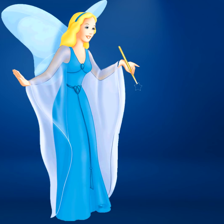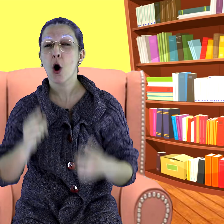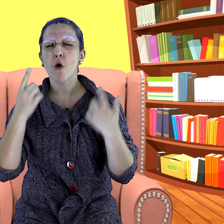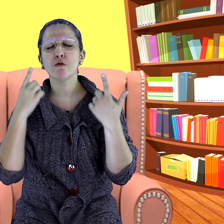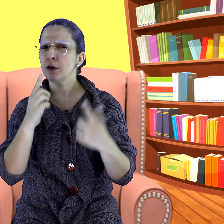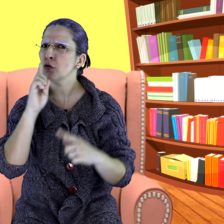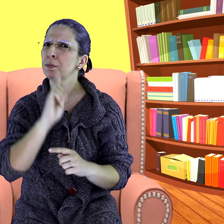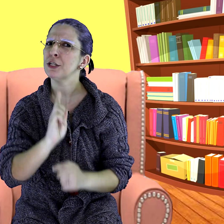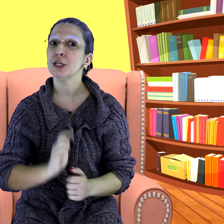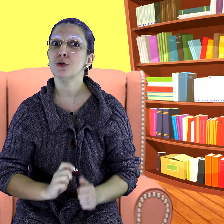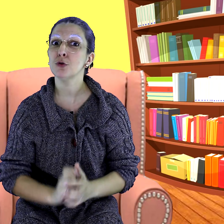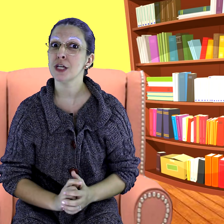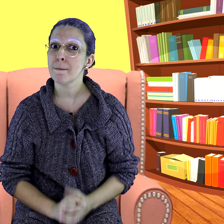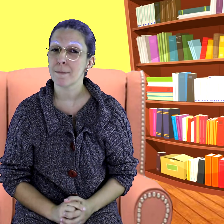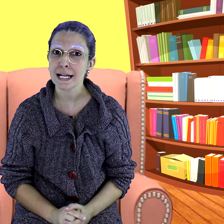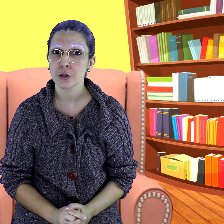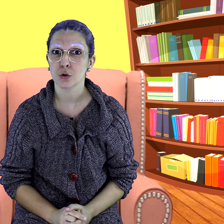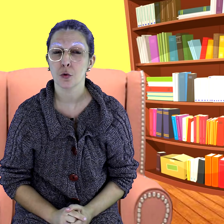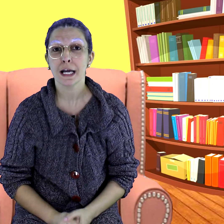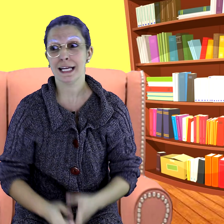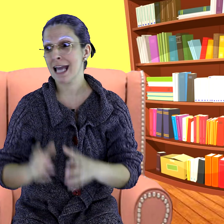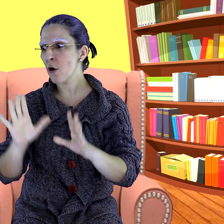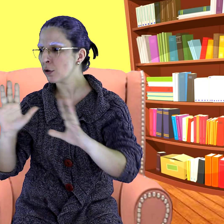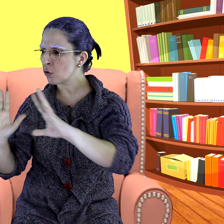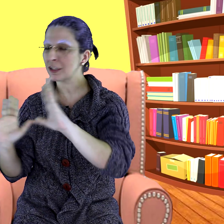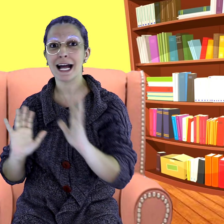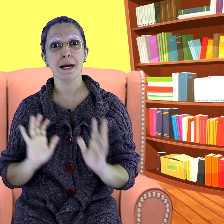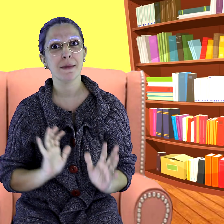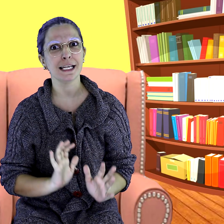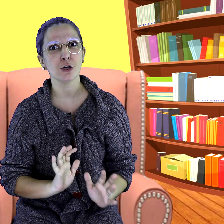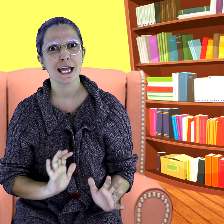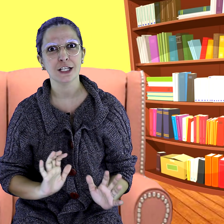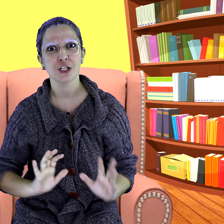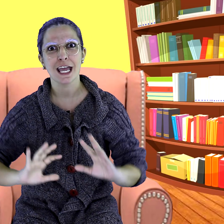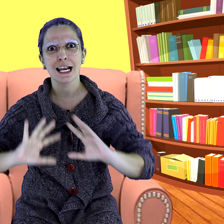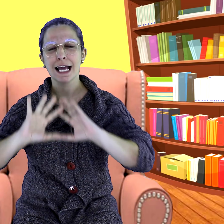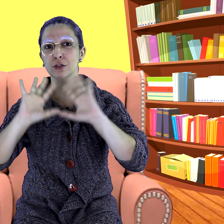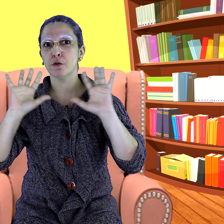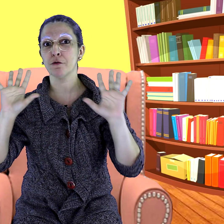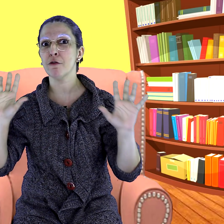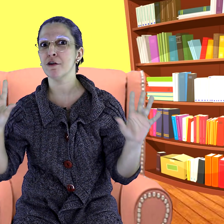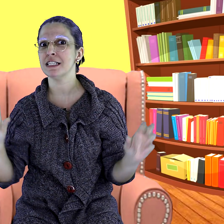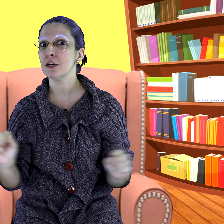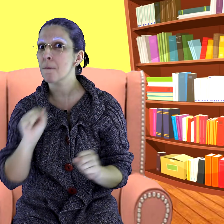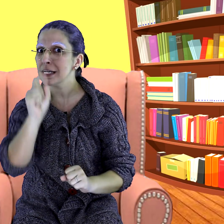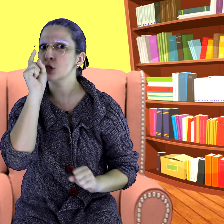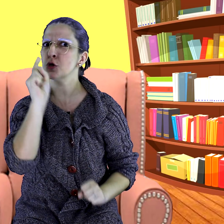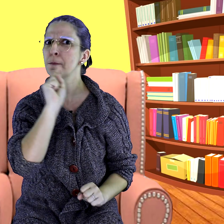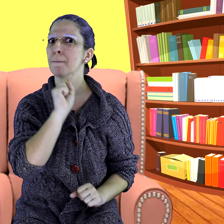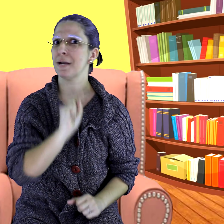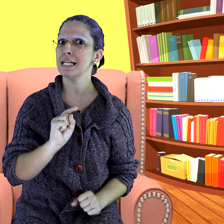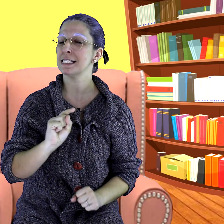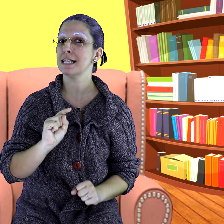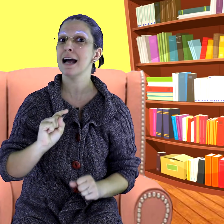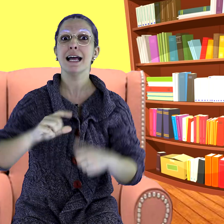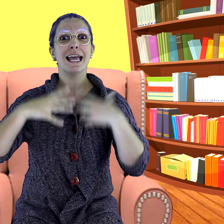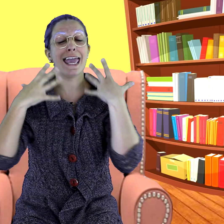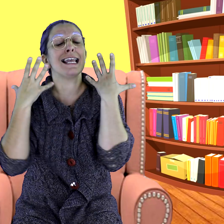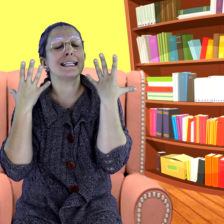ouviu o pedido do Gepeto. E ao encontrar a marionete, ela resolveu fazer uma surpresa. Ela